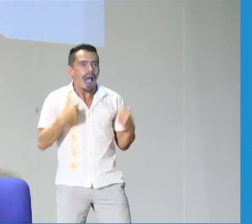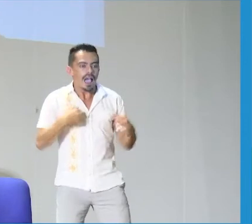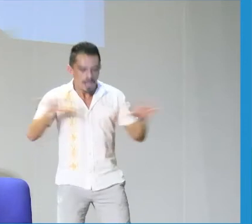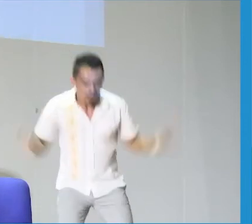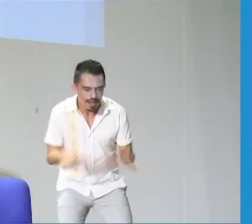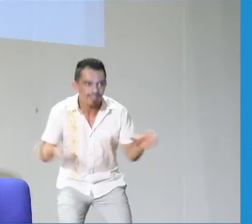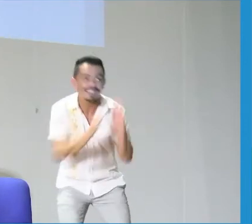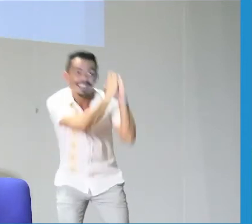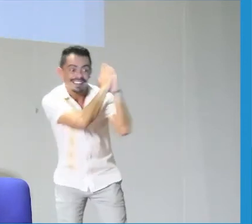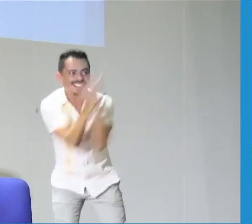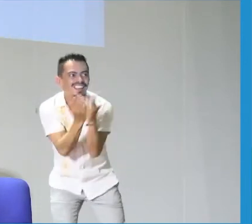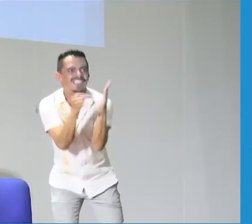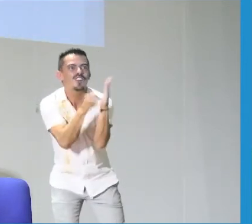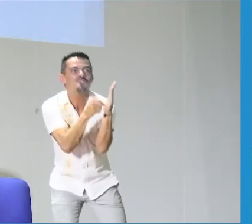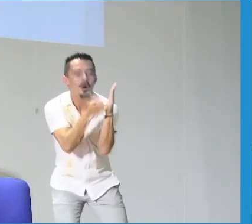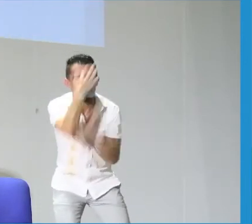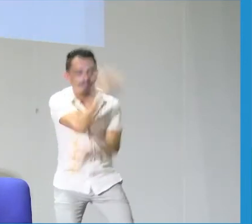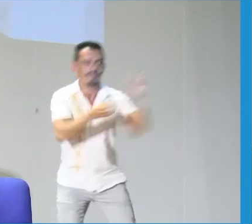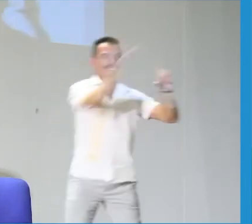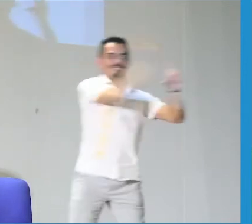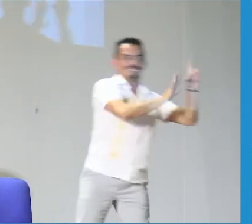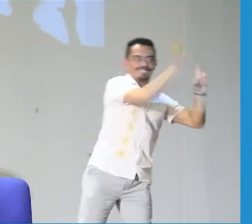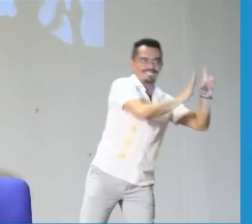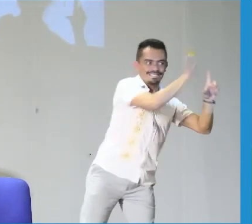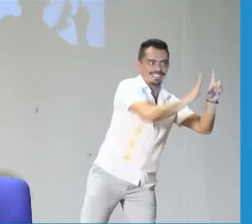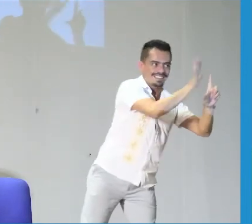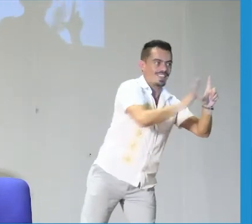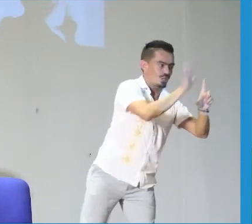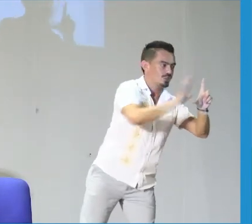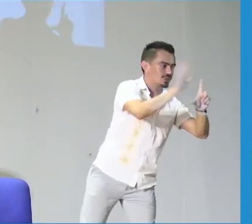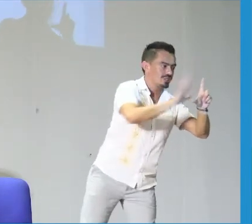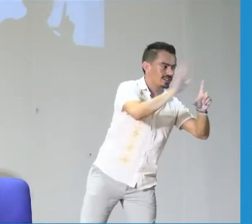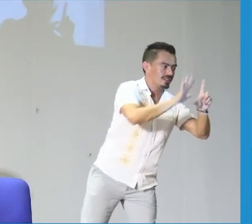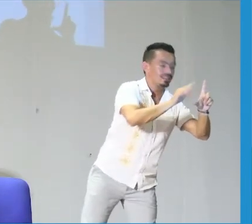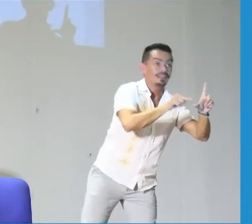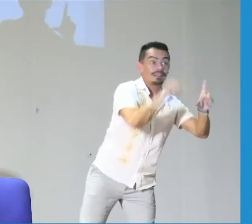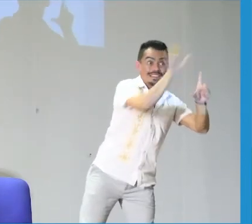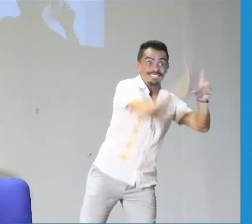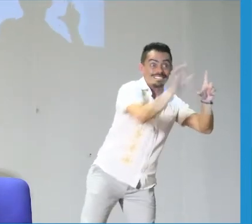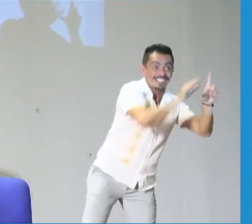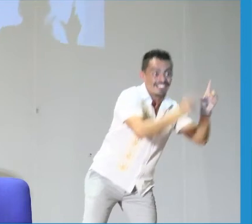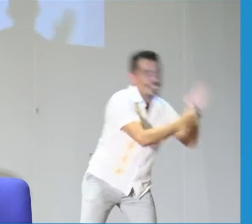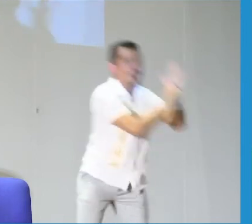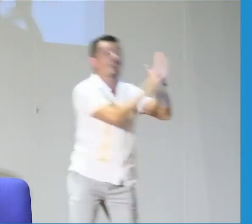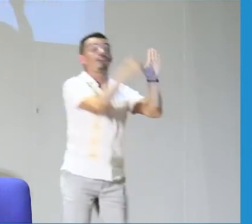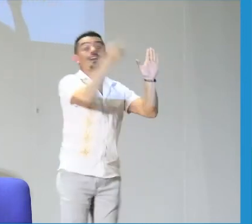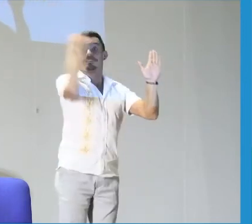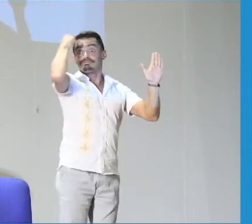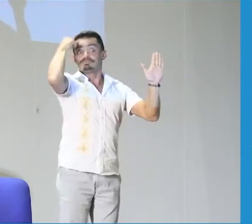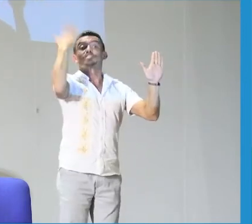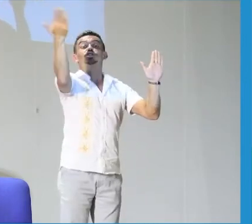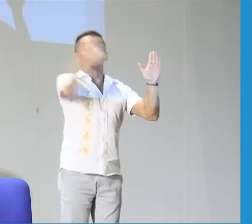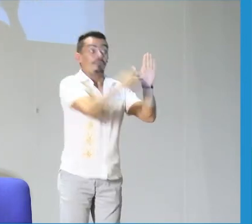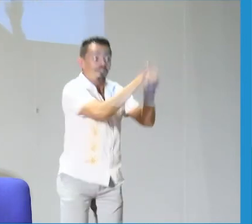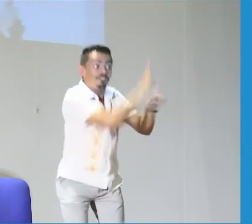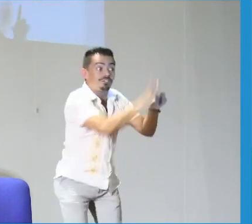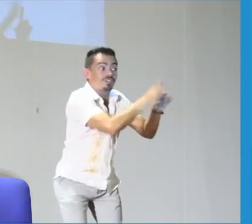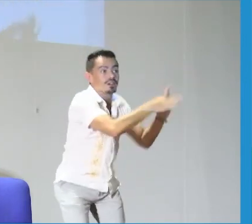generar nuevas estrategias y nuevas actividades que, por ejemplo, vayan de la mano con la literatura en videos, en lengua de señas,